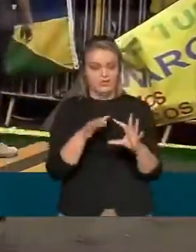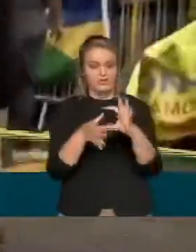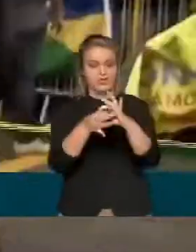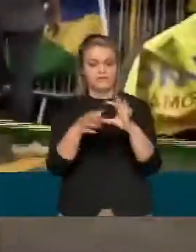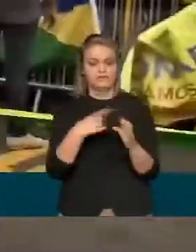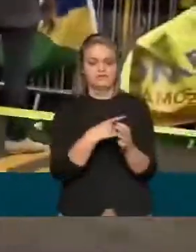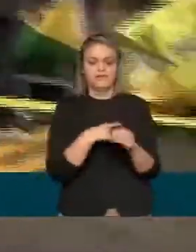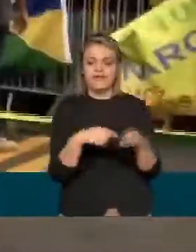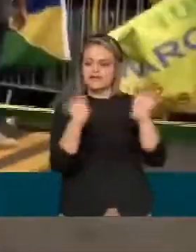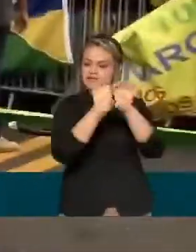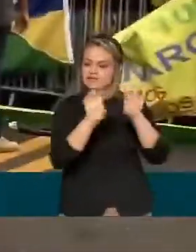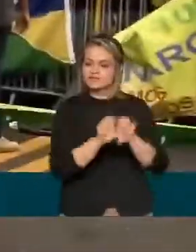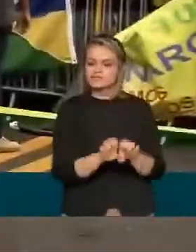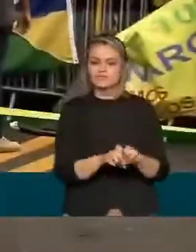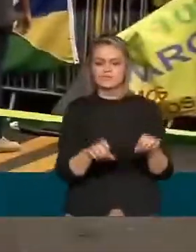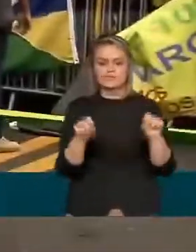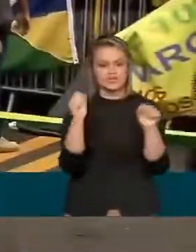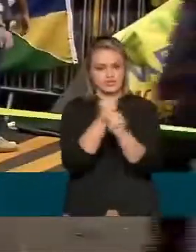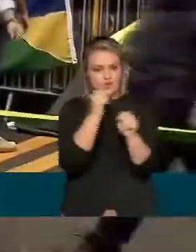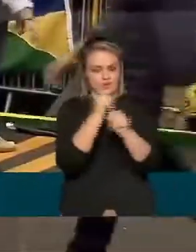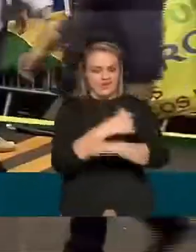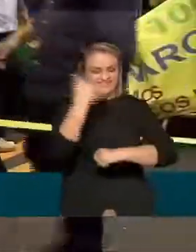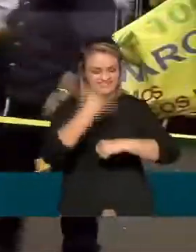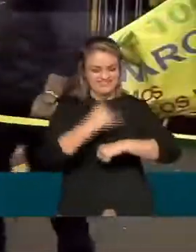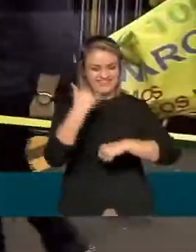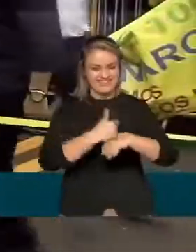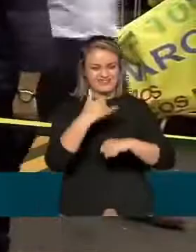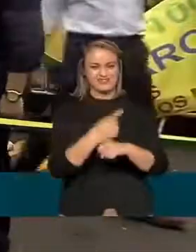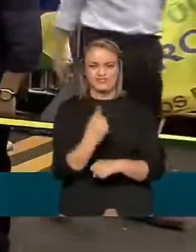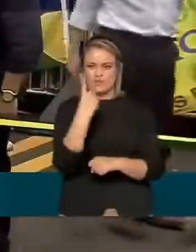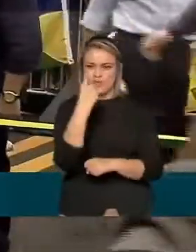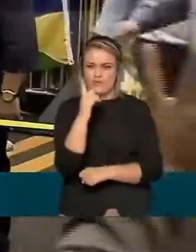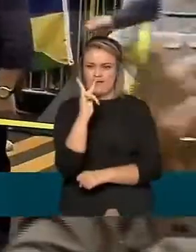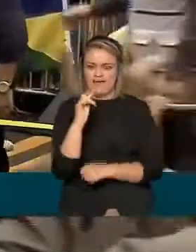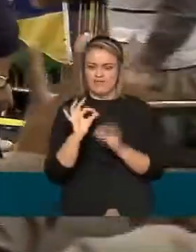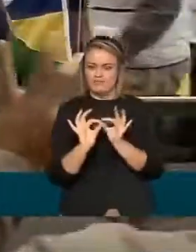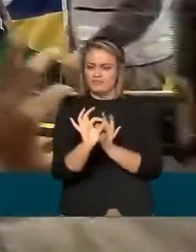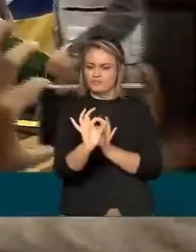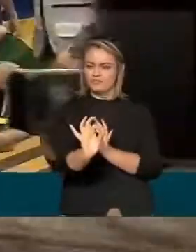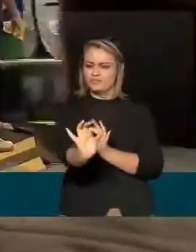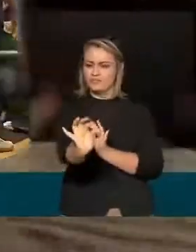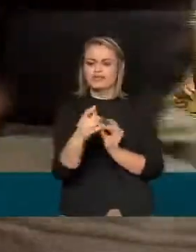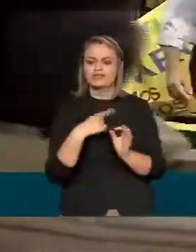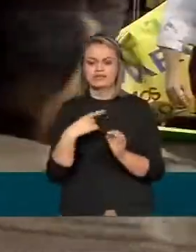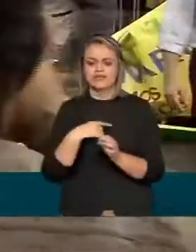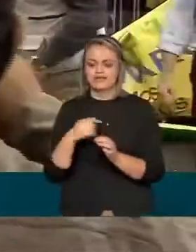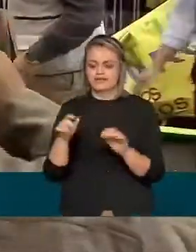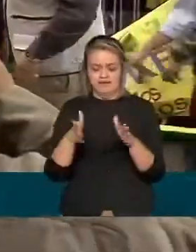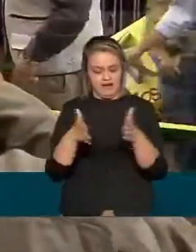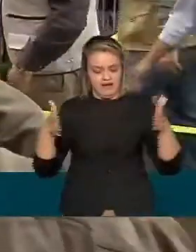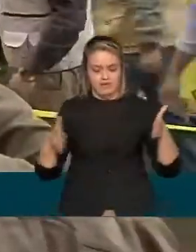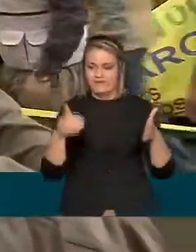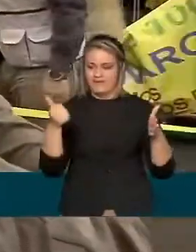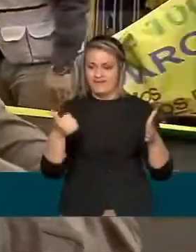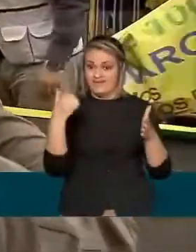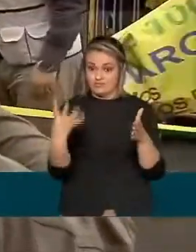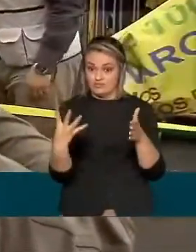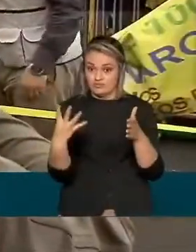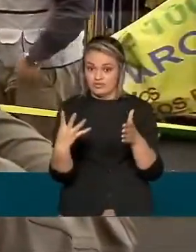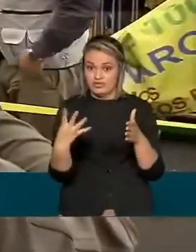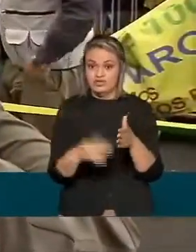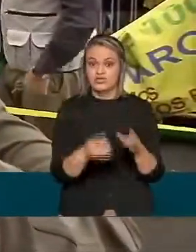formada por uma estrutura de concreto e aço de mais de 1,5 de comprimento por 14 de largura,